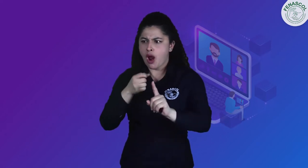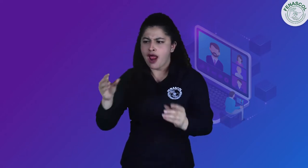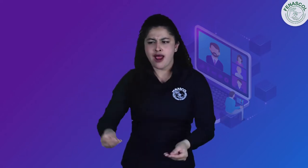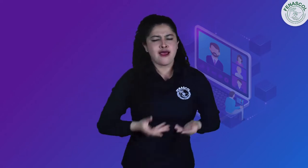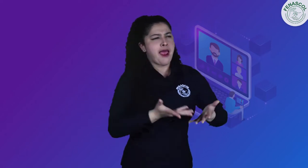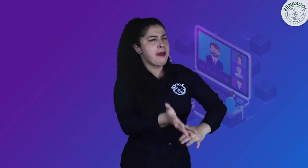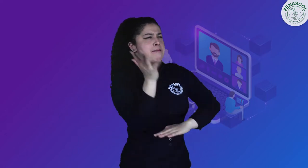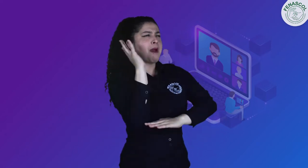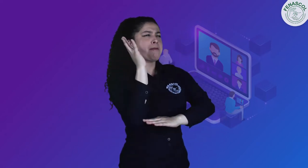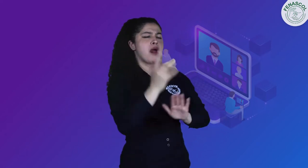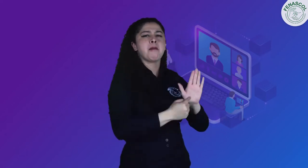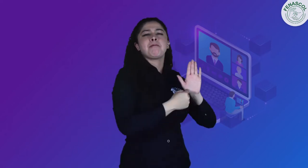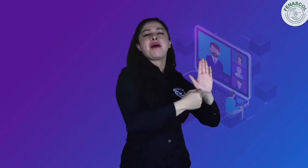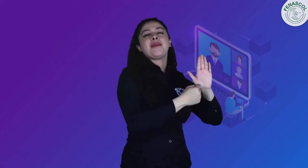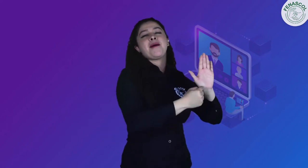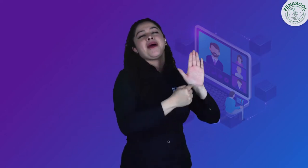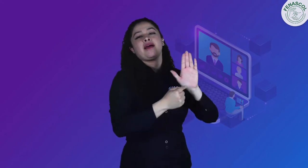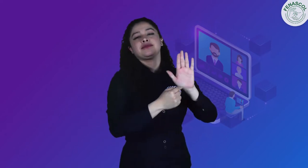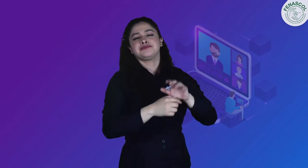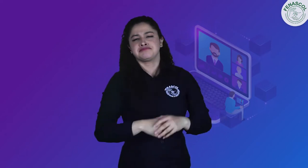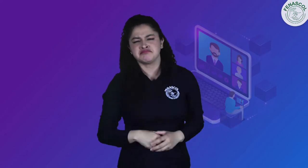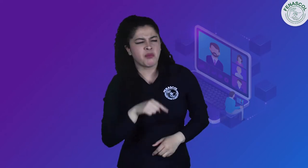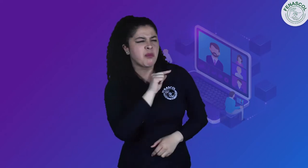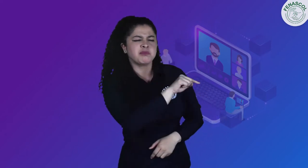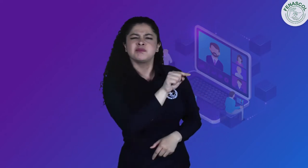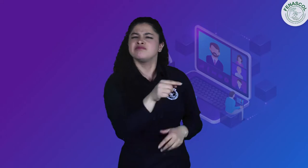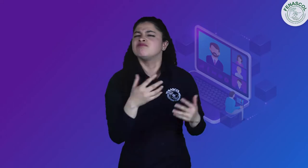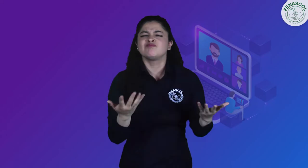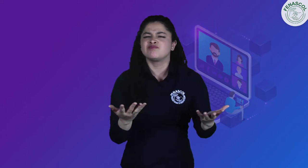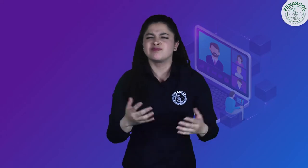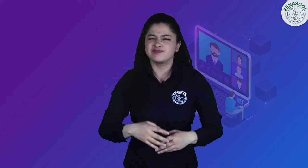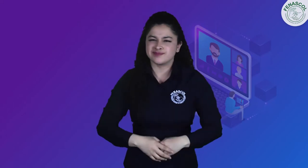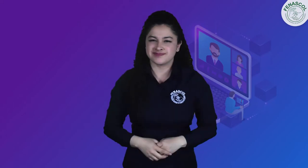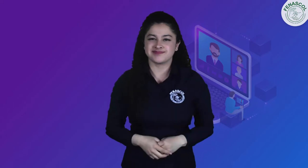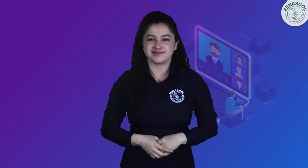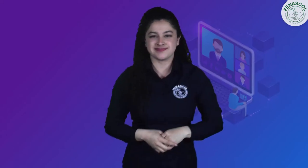vida de las personas sordas. Hemos participado en espacios como estos,